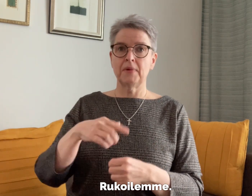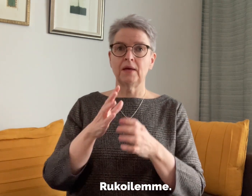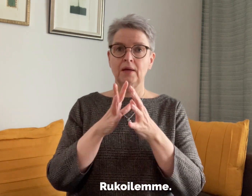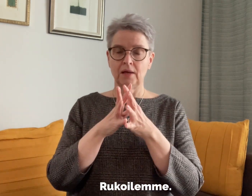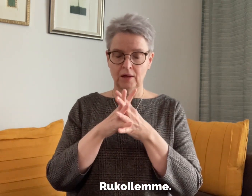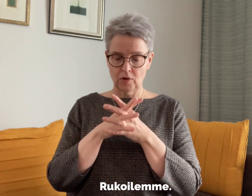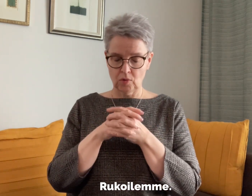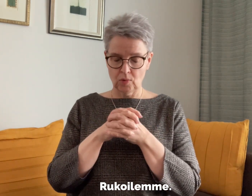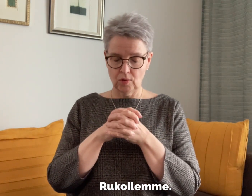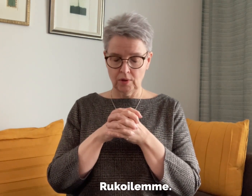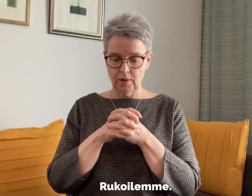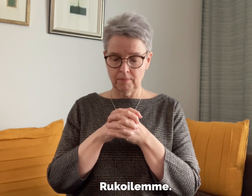Rukoilemme.